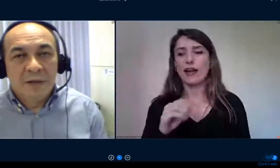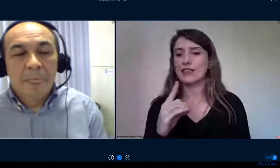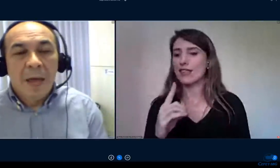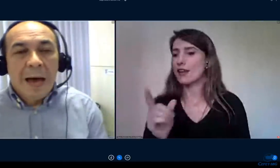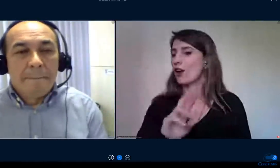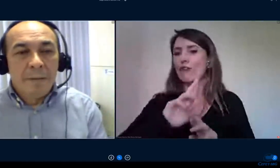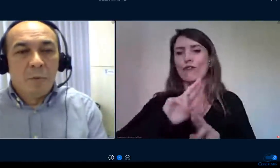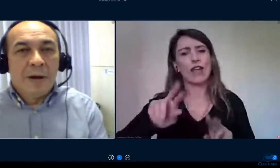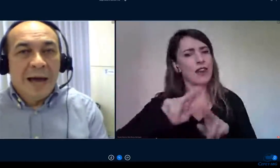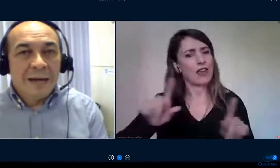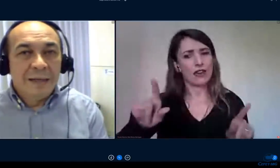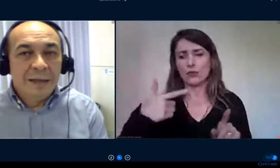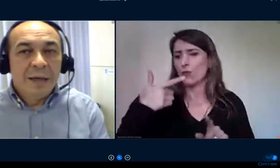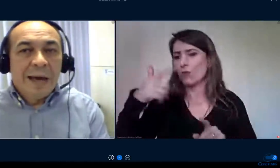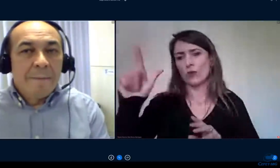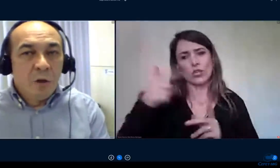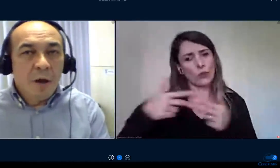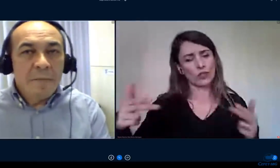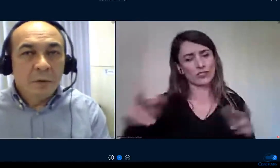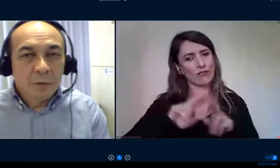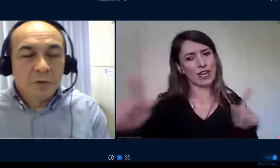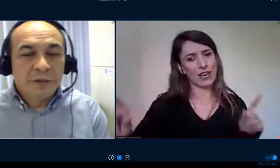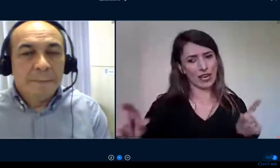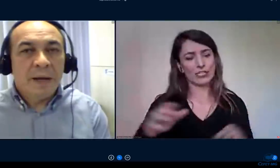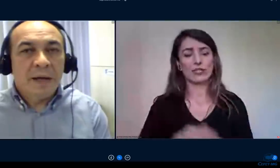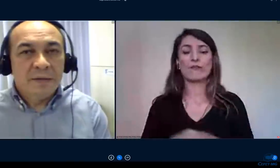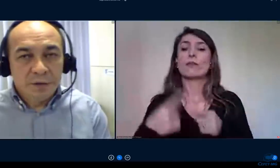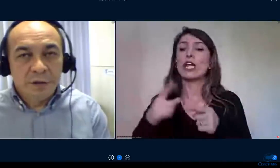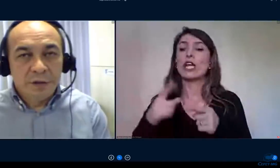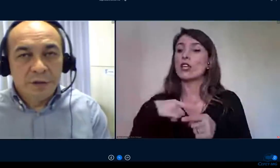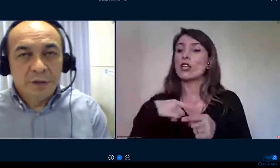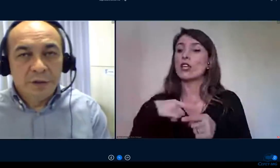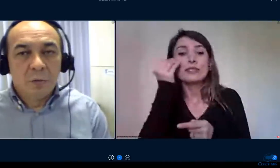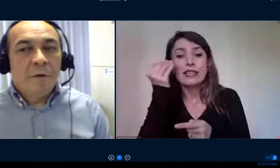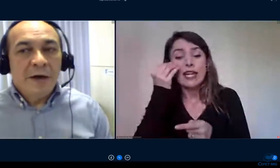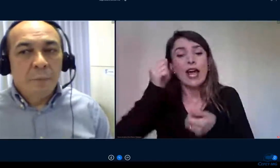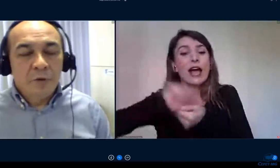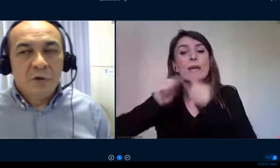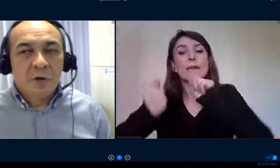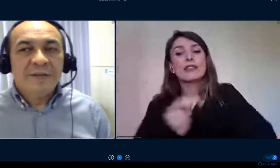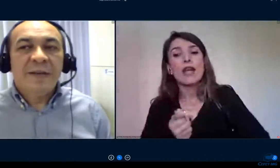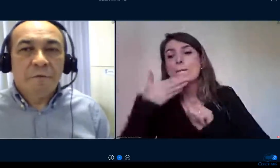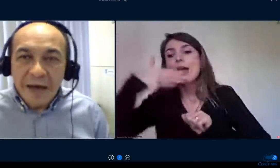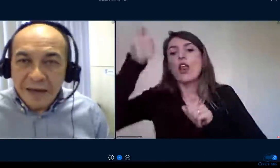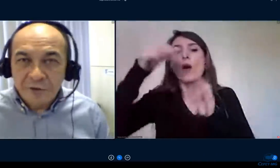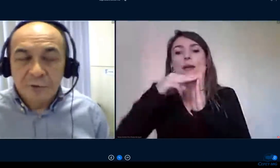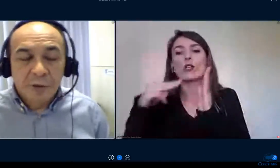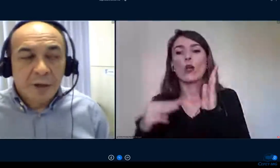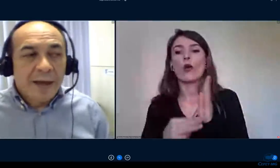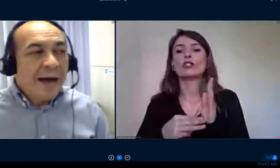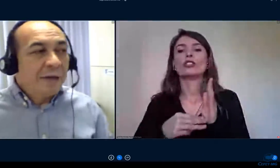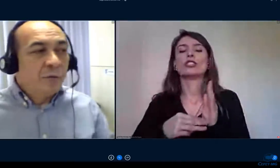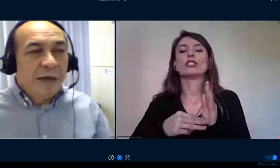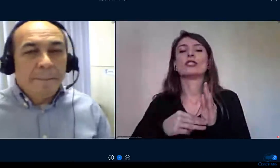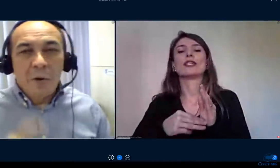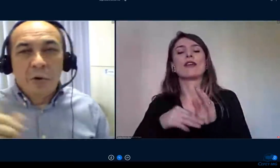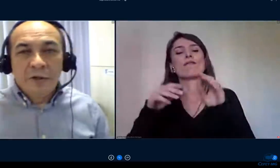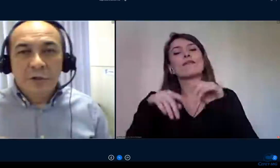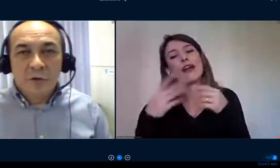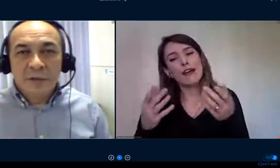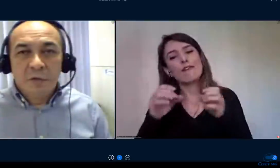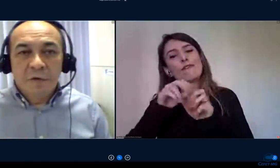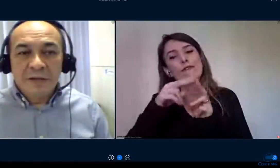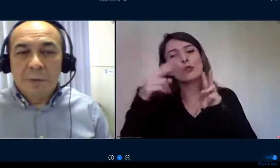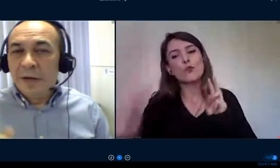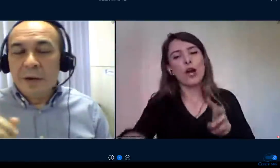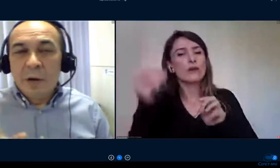possa aprimorar ali a melhor metodologia para assisti-lo. Falo para os senhores é fácil do dia para a